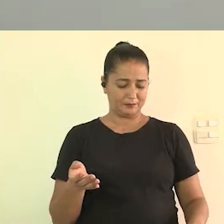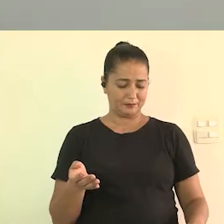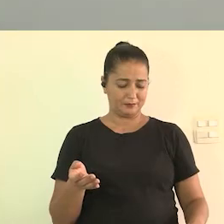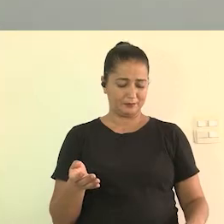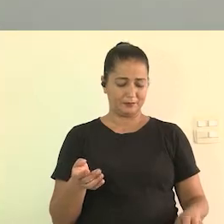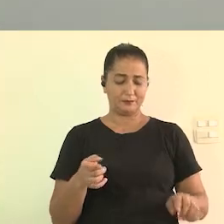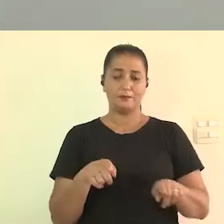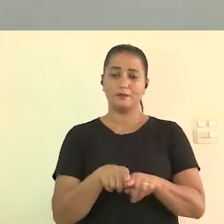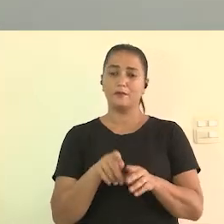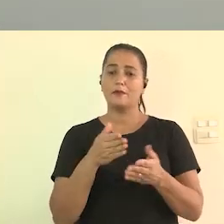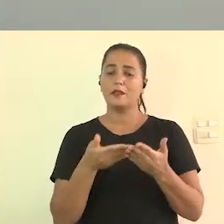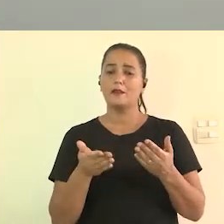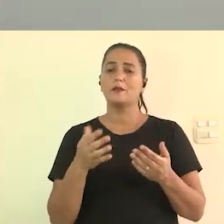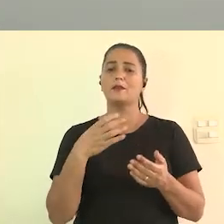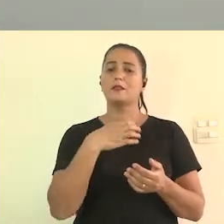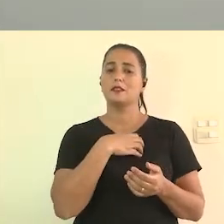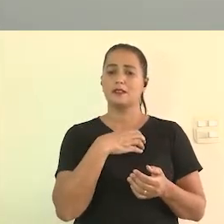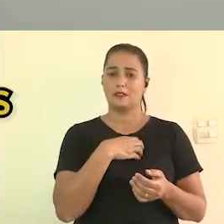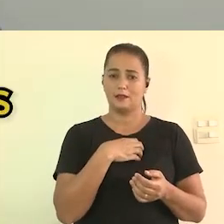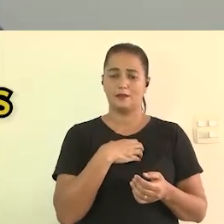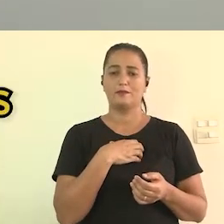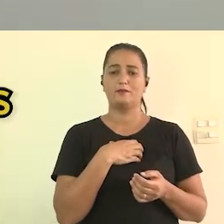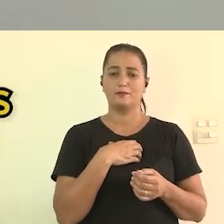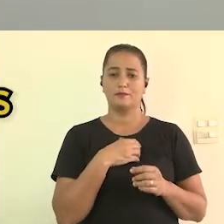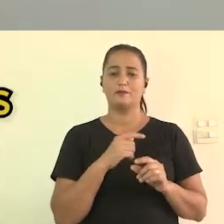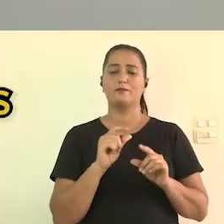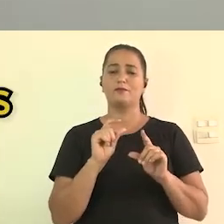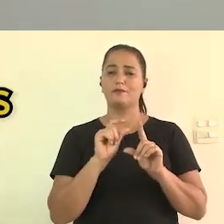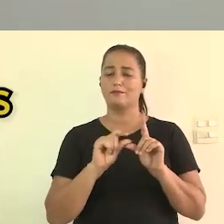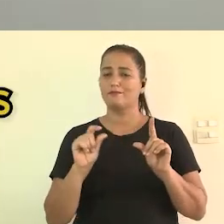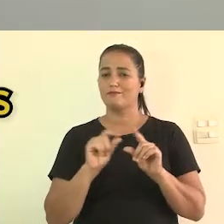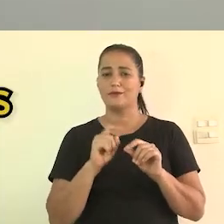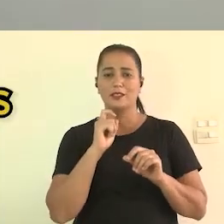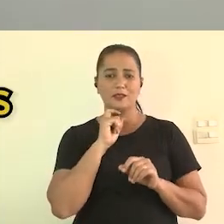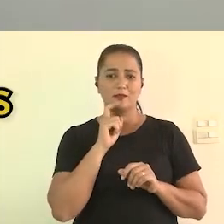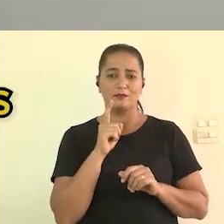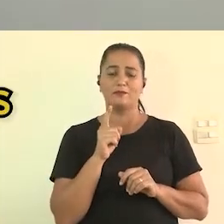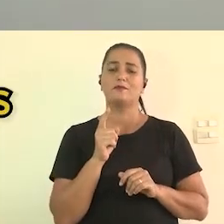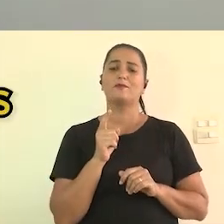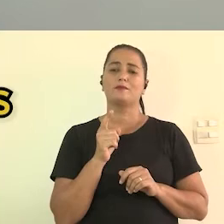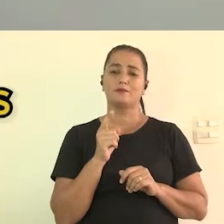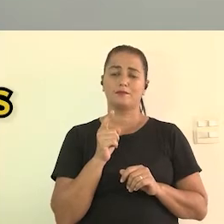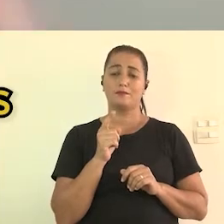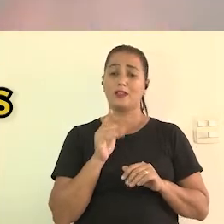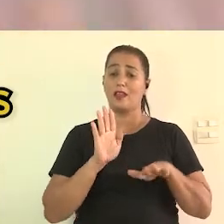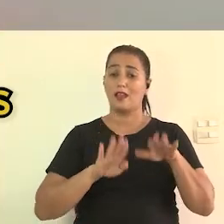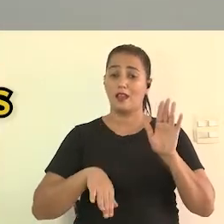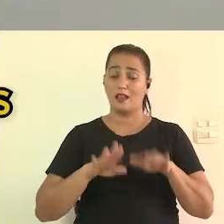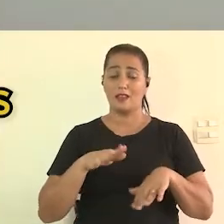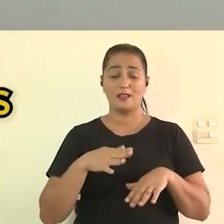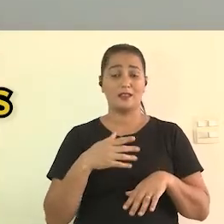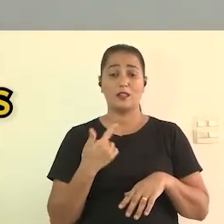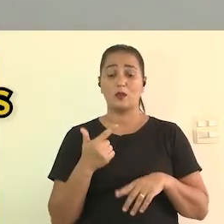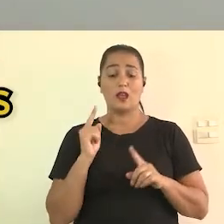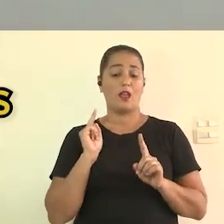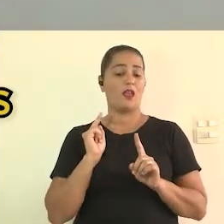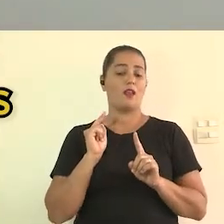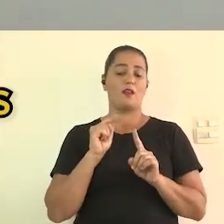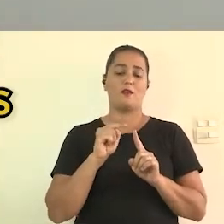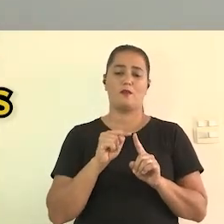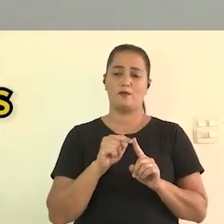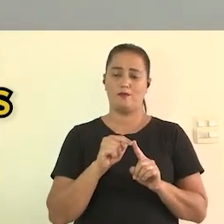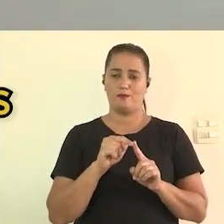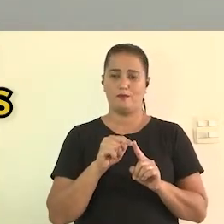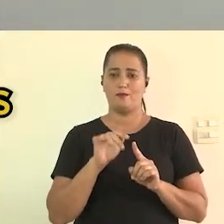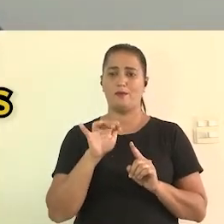originalidade do trabalho do artista por exemplo porque fica aquela coisa muito engessada que fica até às vezes sem sentido para o